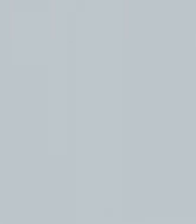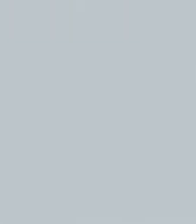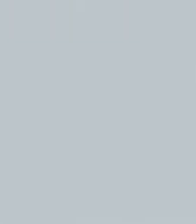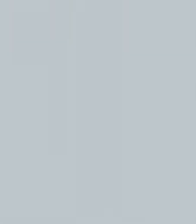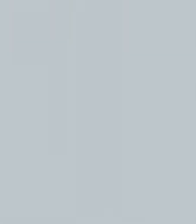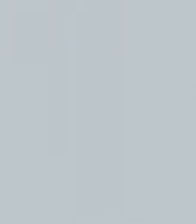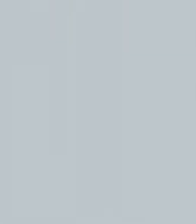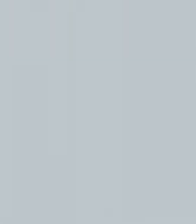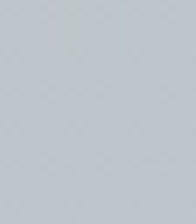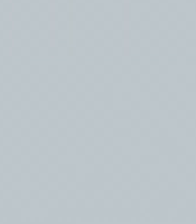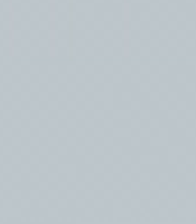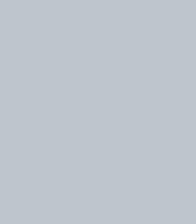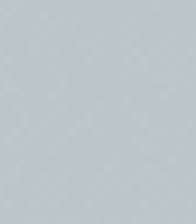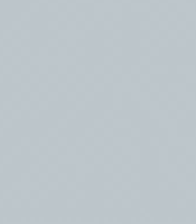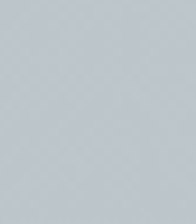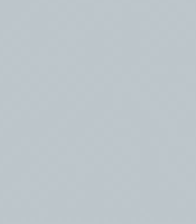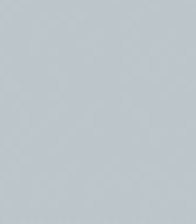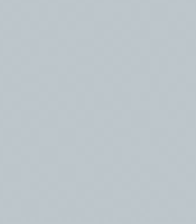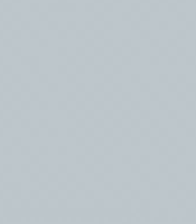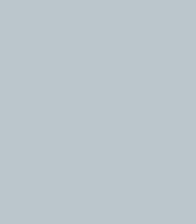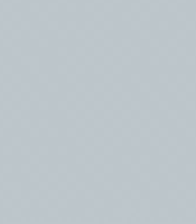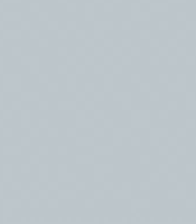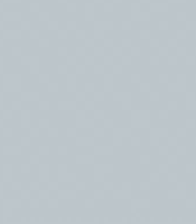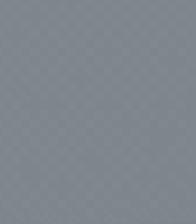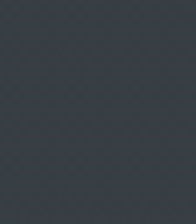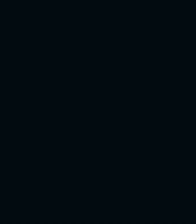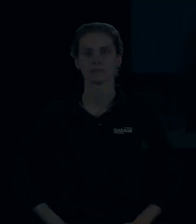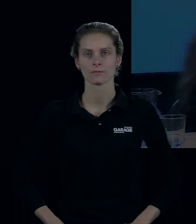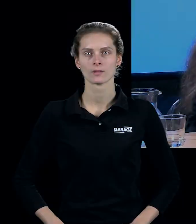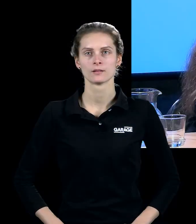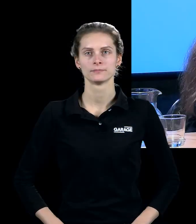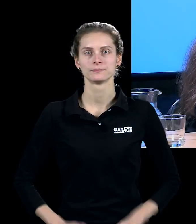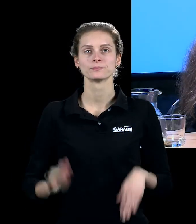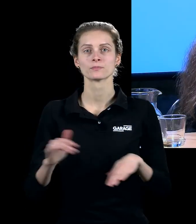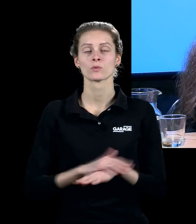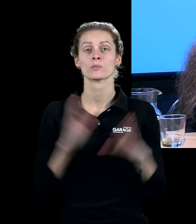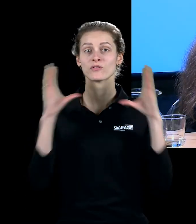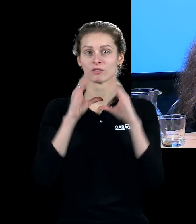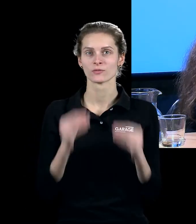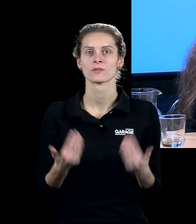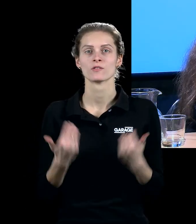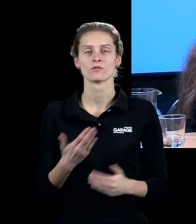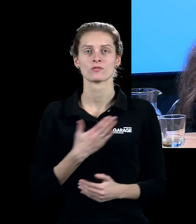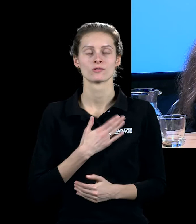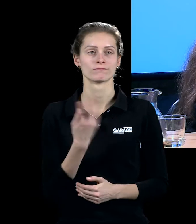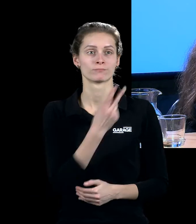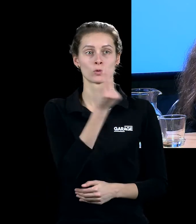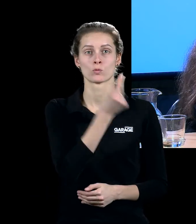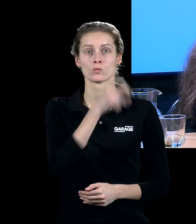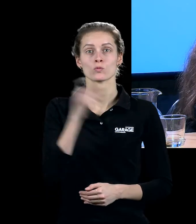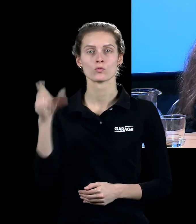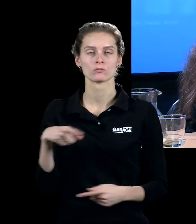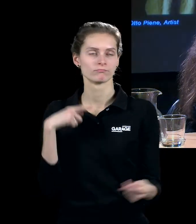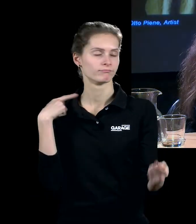буквами надпись «Отто Пине Цайга Цян». Часть первая. Добрый вечер. Ну, сегодняшние наши герои — это художники